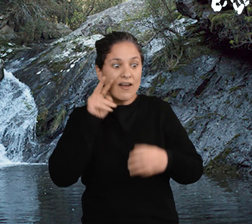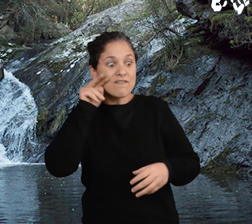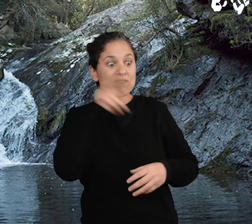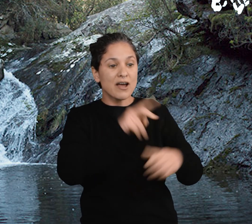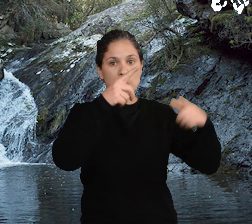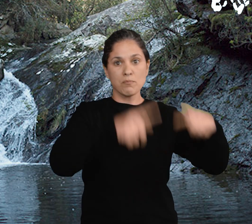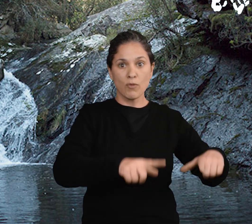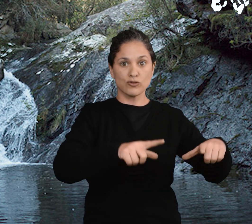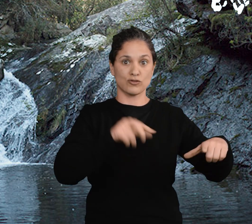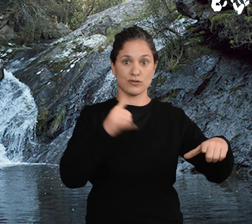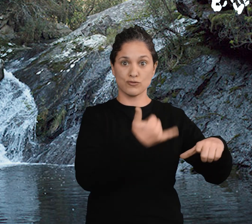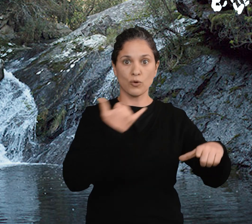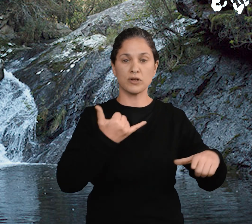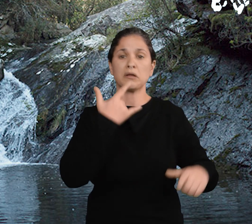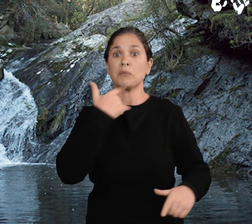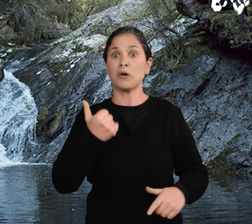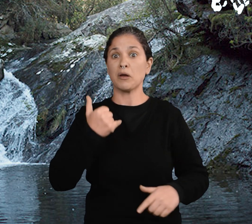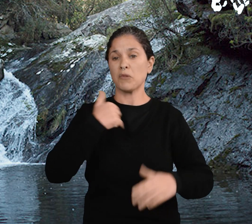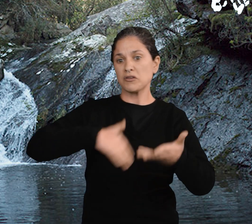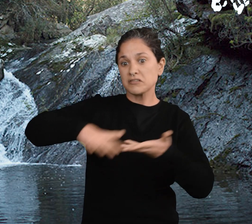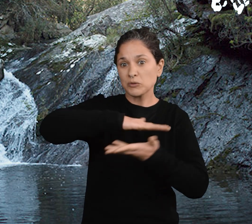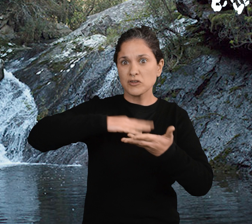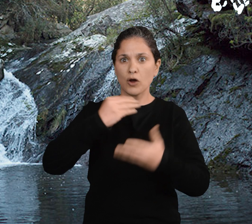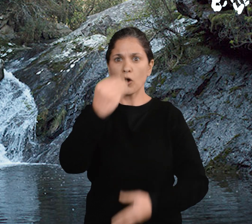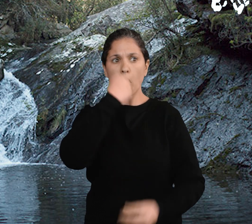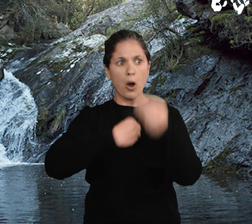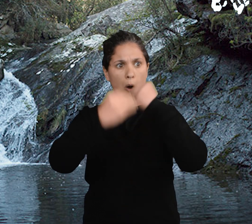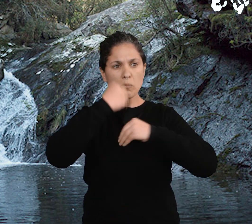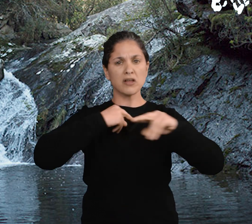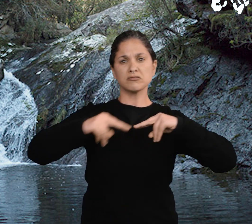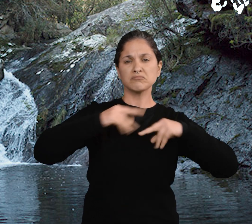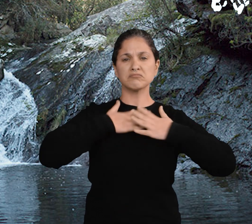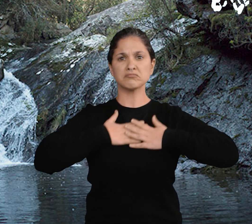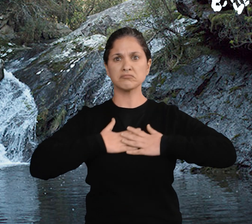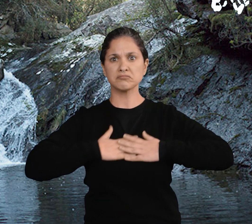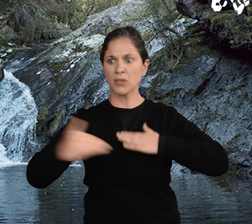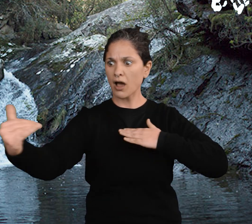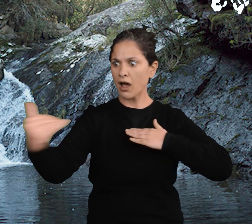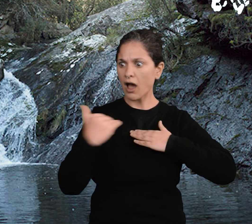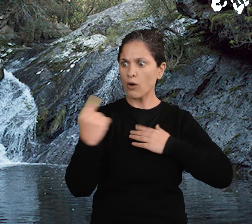De repente estaba comiendo y veía un auto que se acercaba preguntando por los pozos.